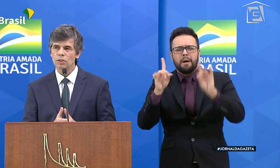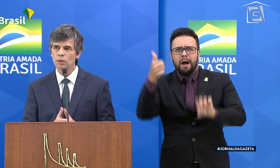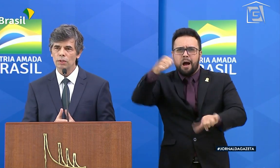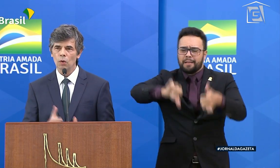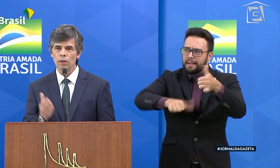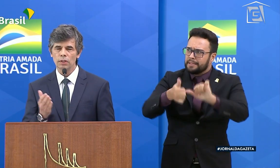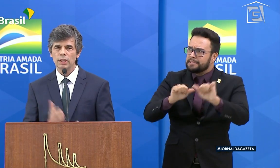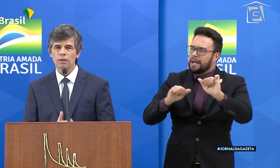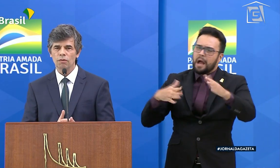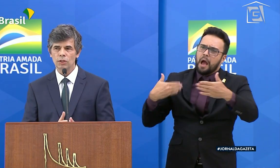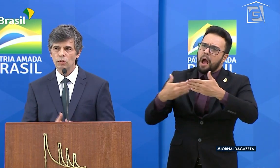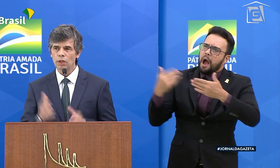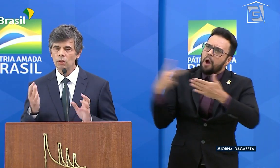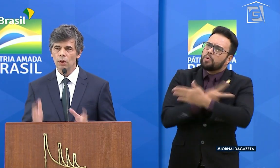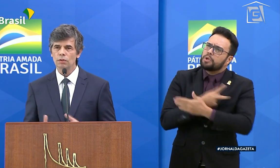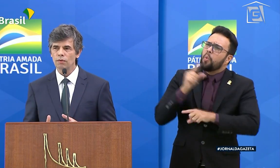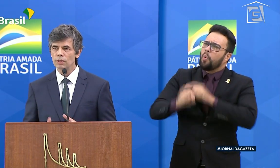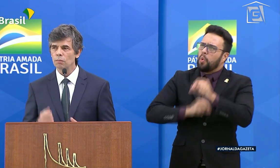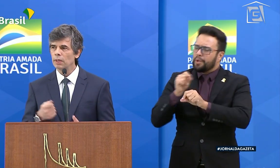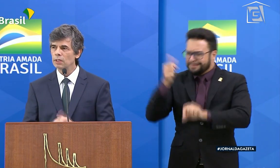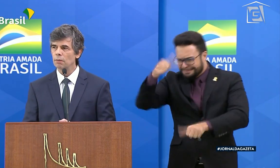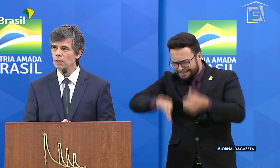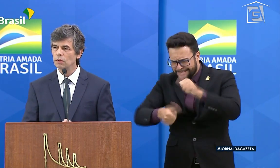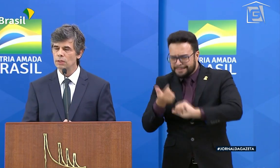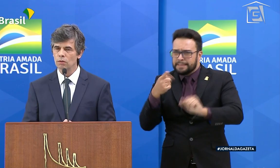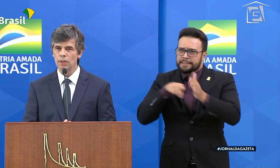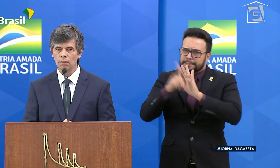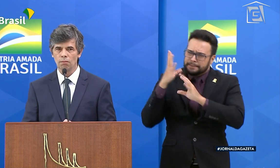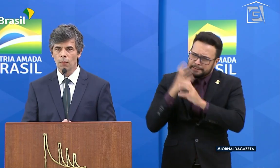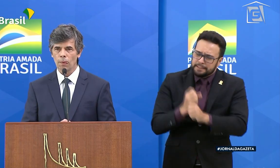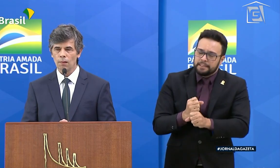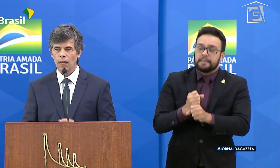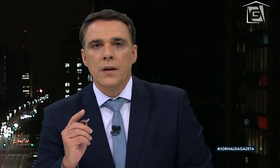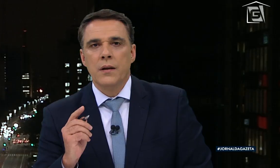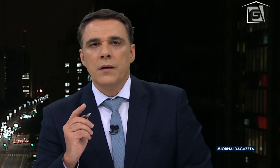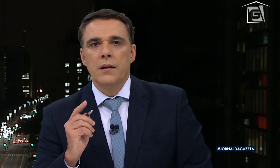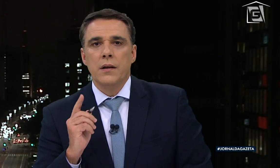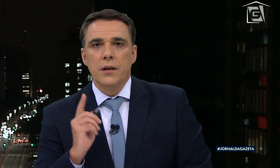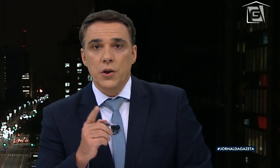ver o que aconteceu até ontem, fazer um diagnóstico, fazer um planejamento e executar.